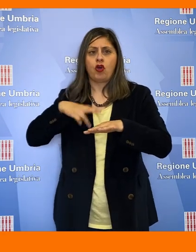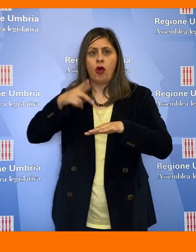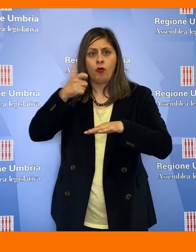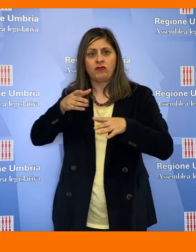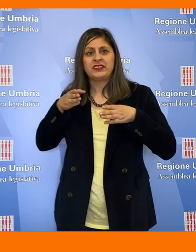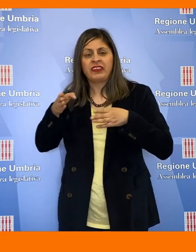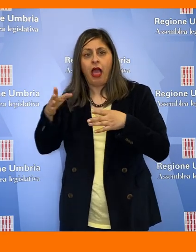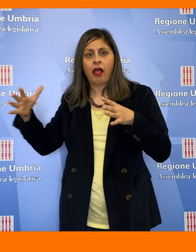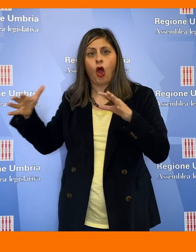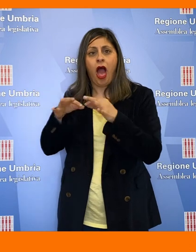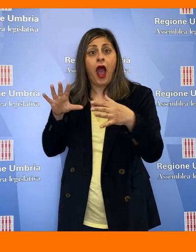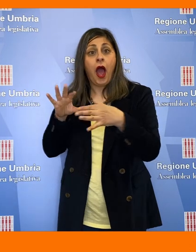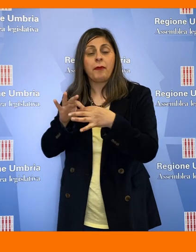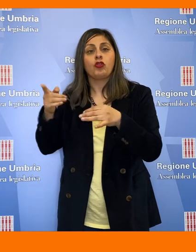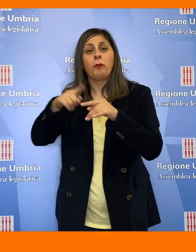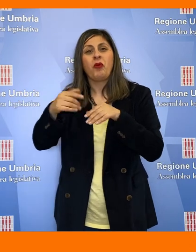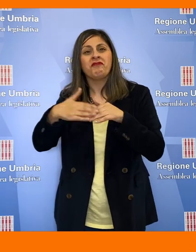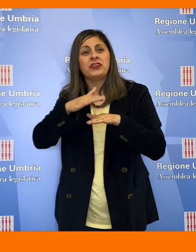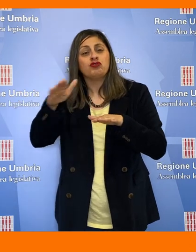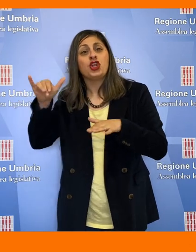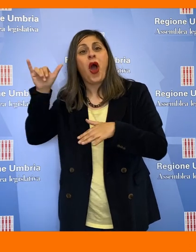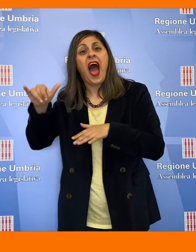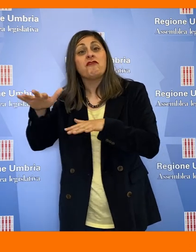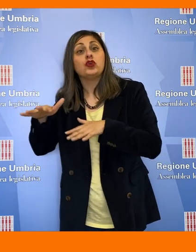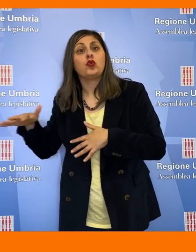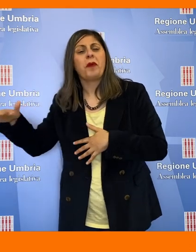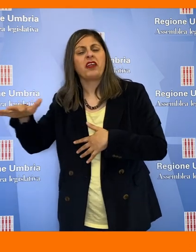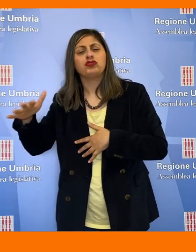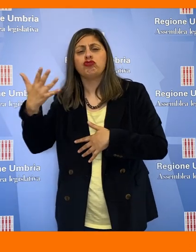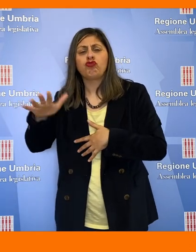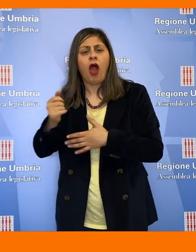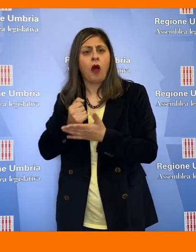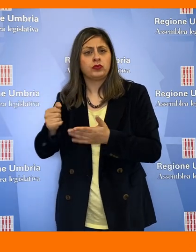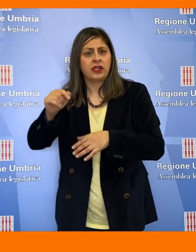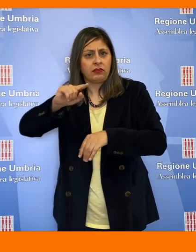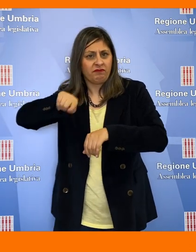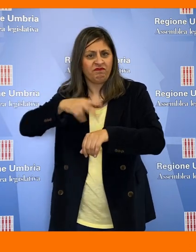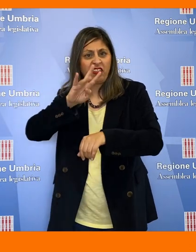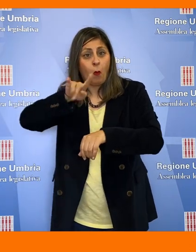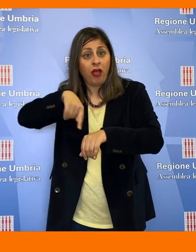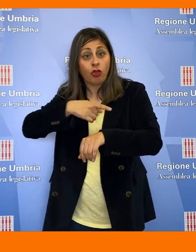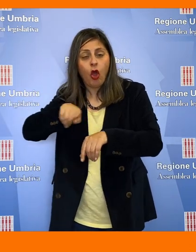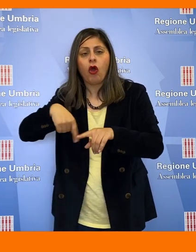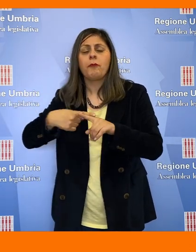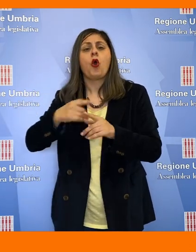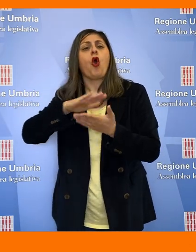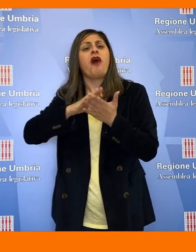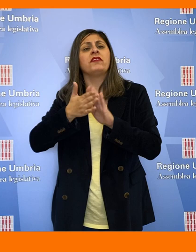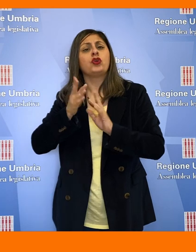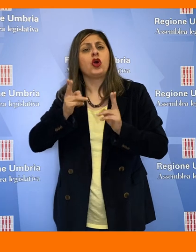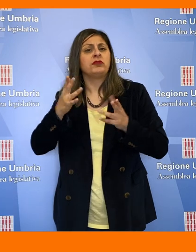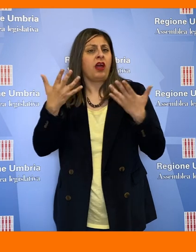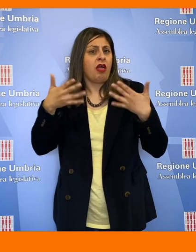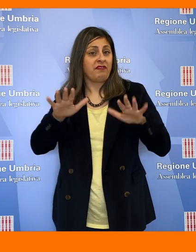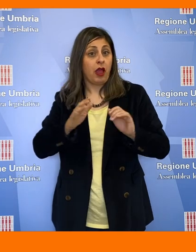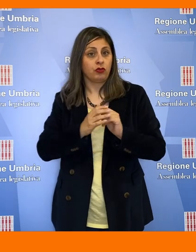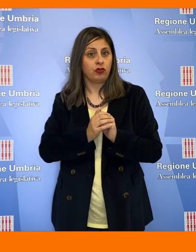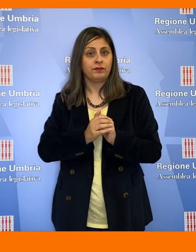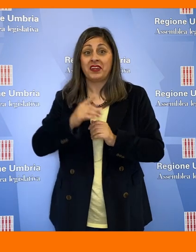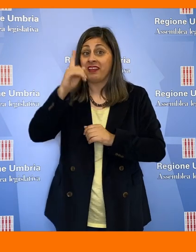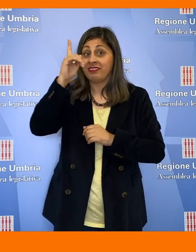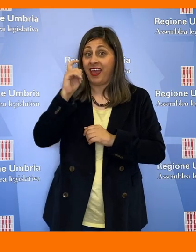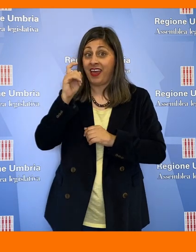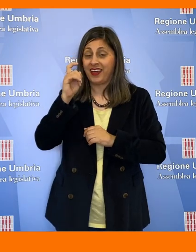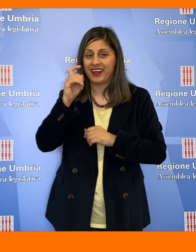accessi stradali che di una aviosuperficie già autorizzata H24 e già convenzionata con l'ospedale. Terni ha